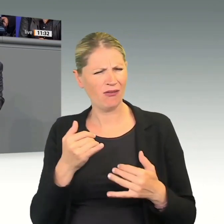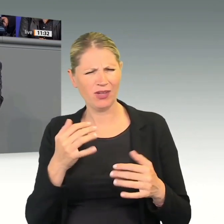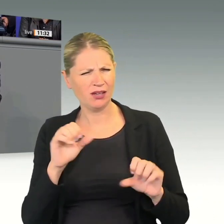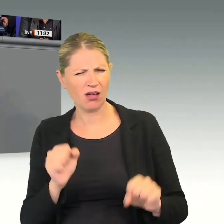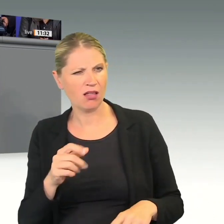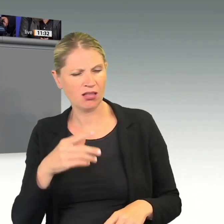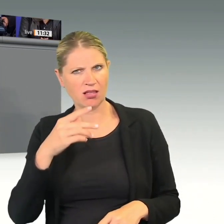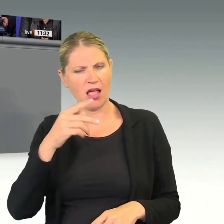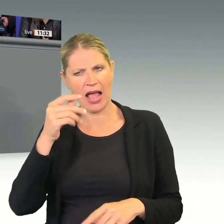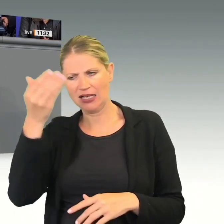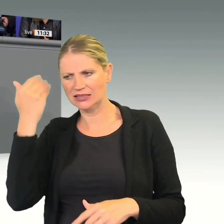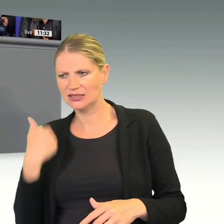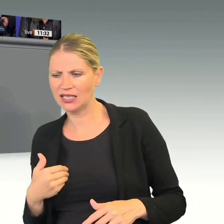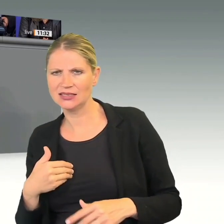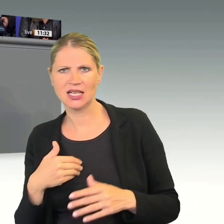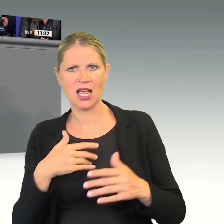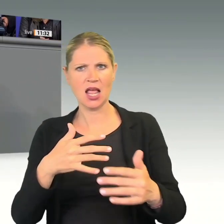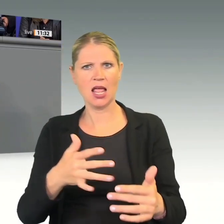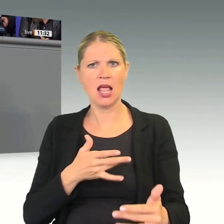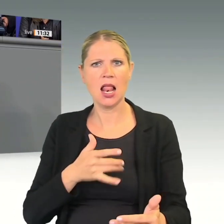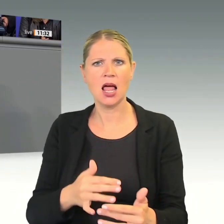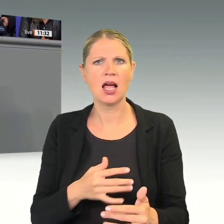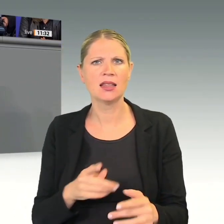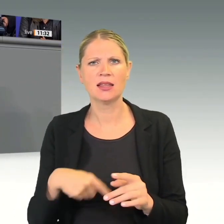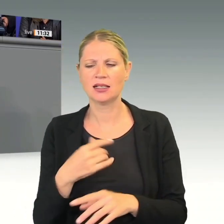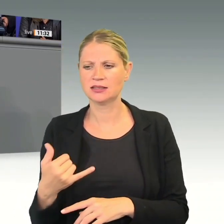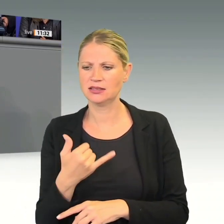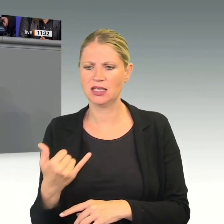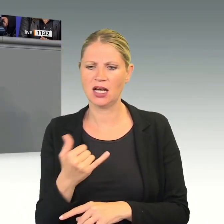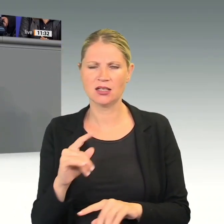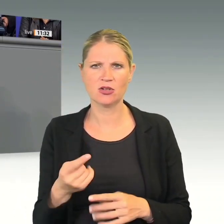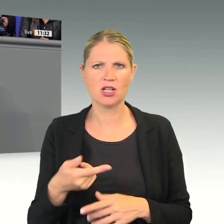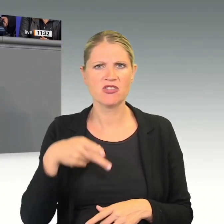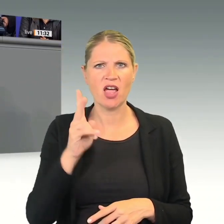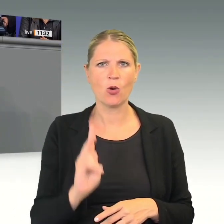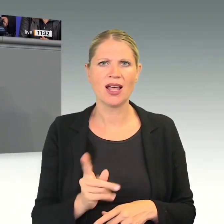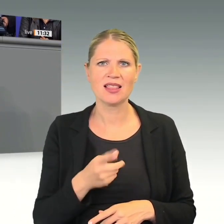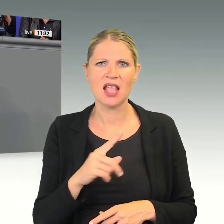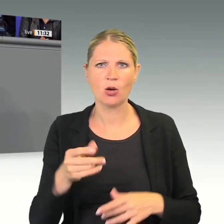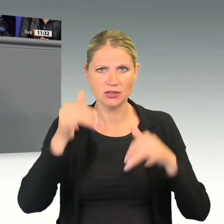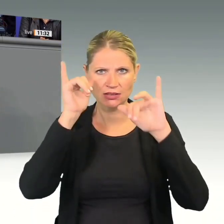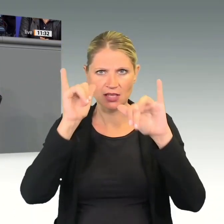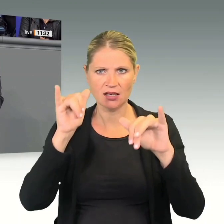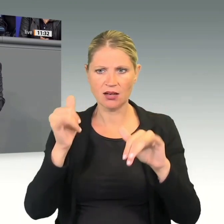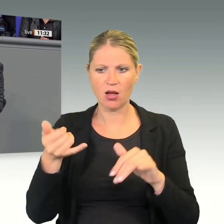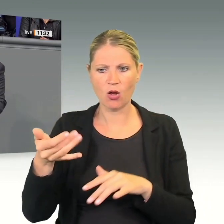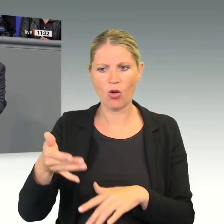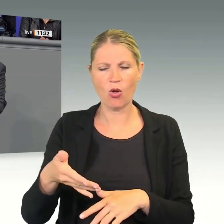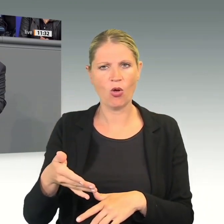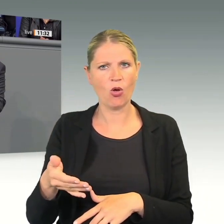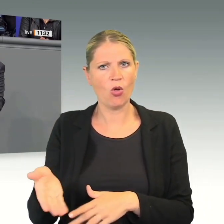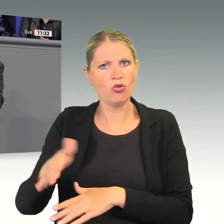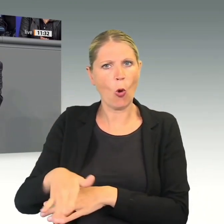dass einerseits alleine in Irland erwogen wird, den nächsten Jahren 200 000 Rinder töten zu lassen, um Emissionen zu senken,